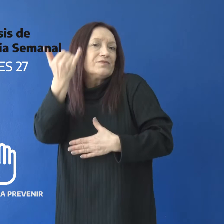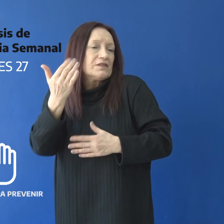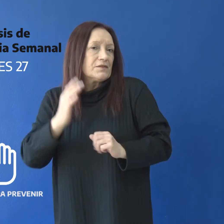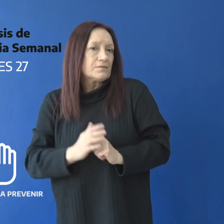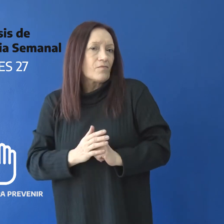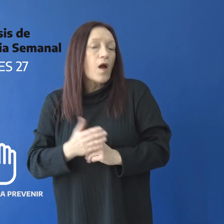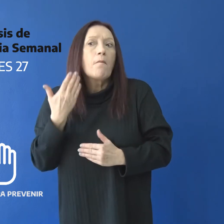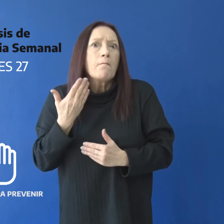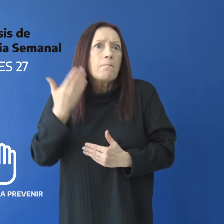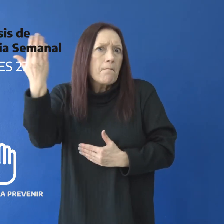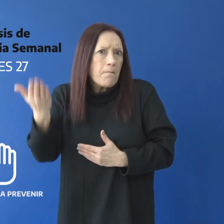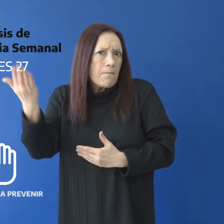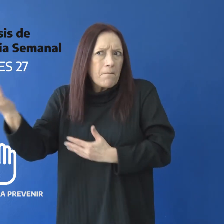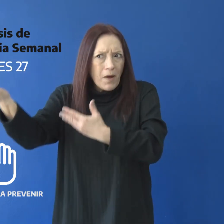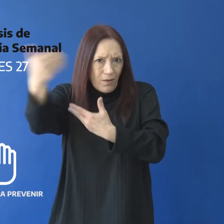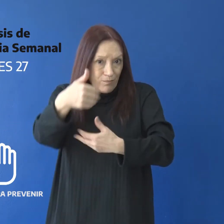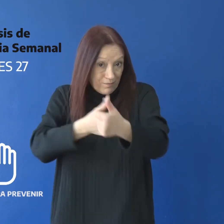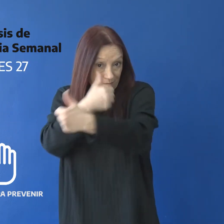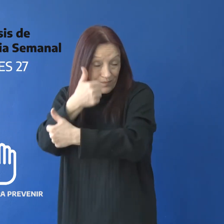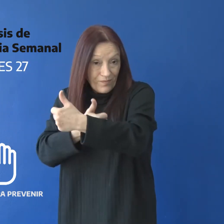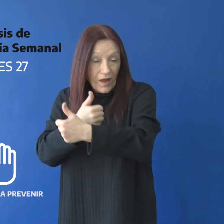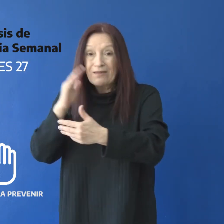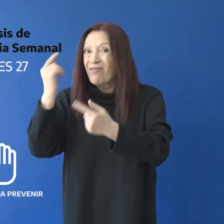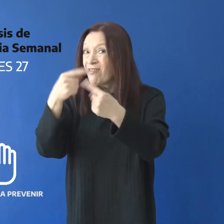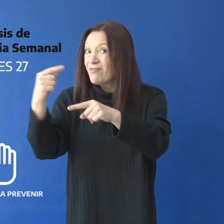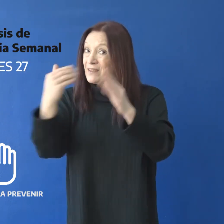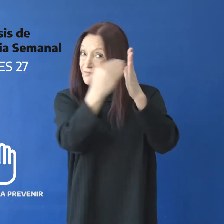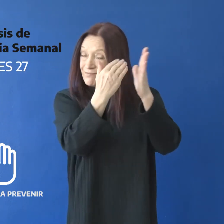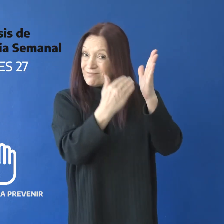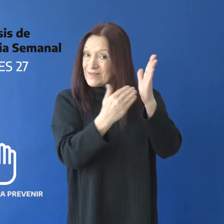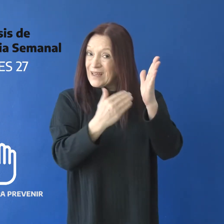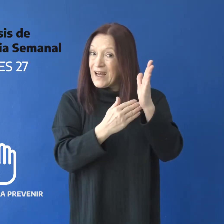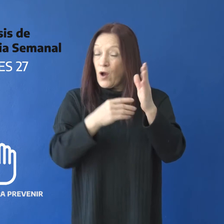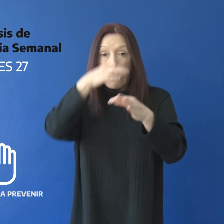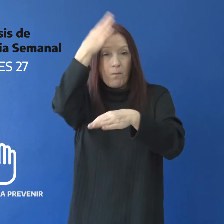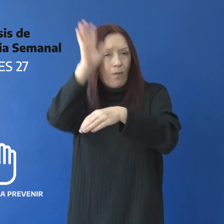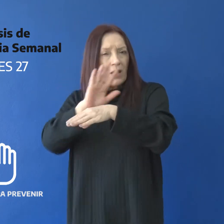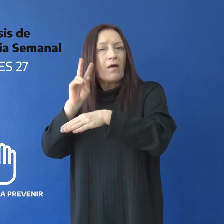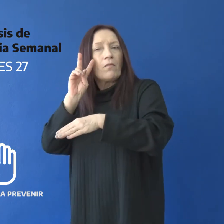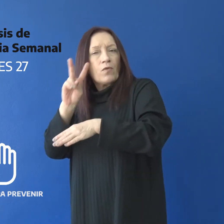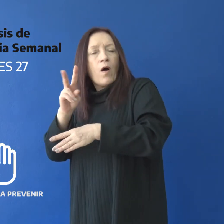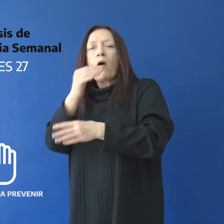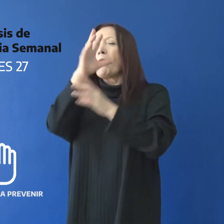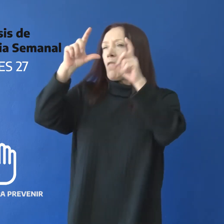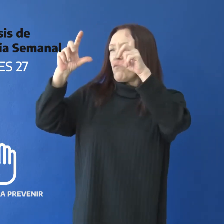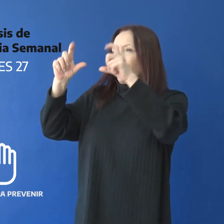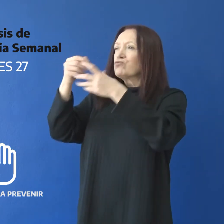Se podrá participar en las categorías que tienen que ver con las artes visuales tales como dibujo, pintura y fotografía.